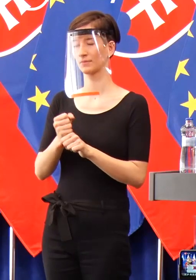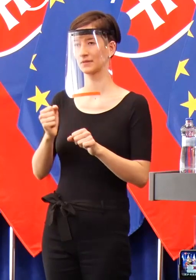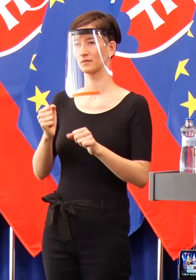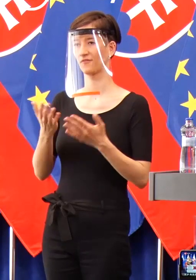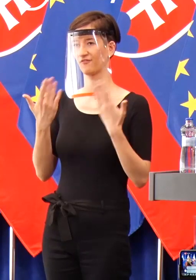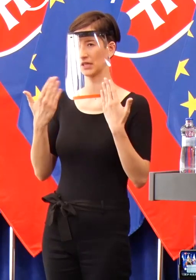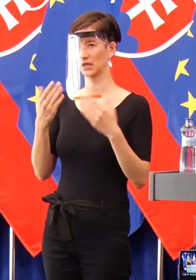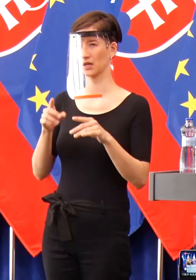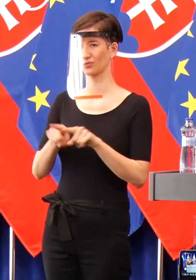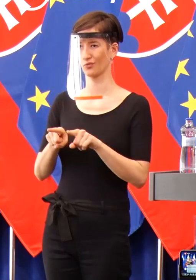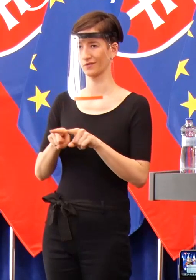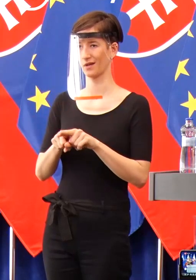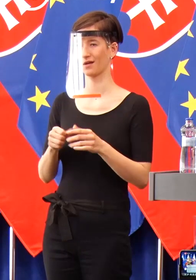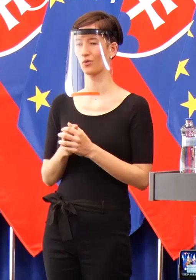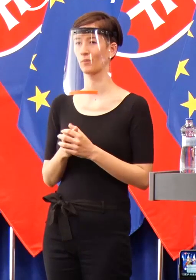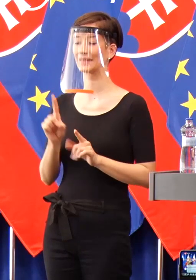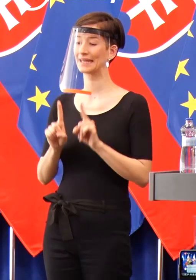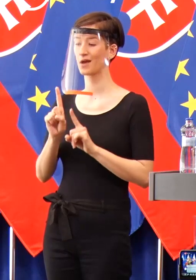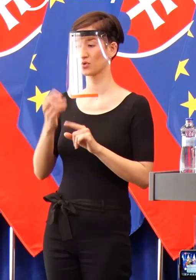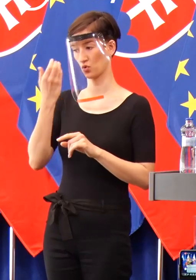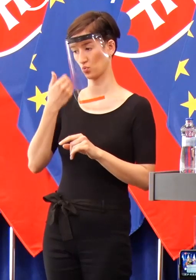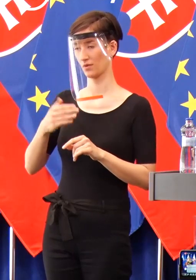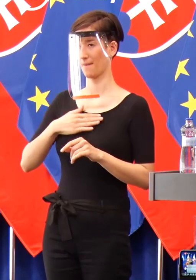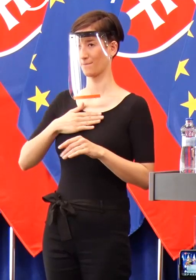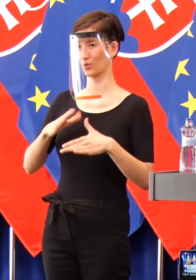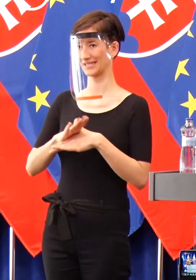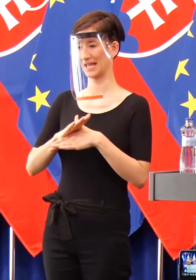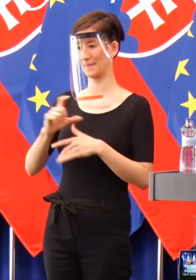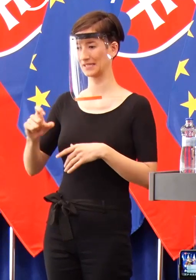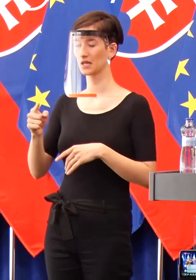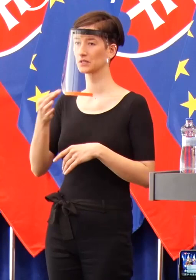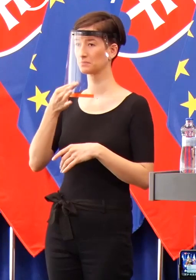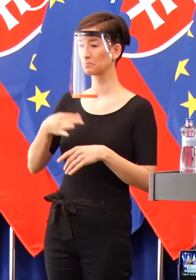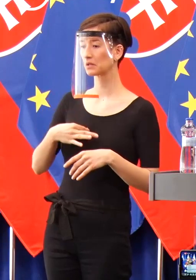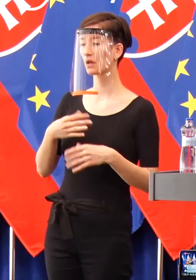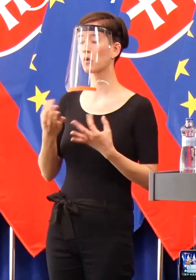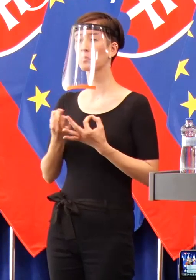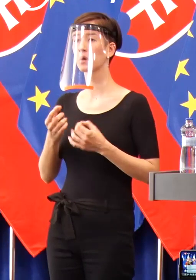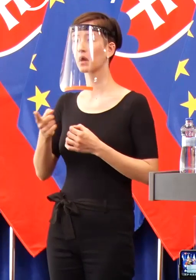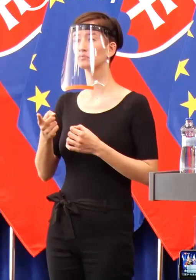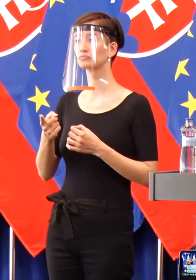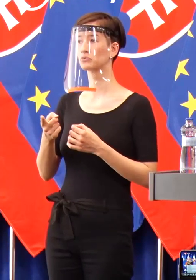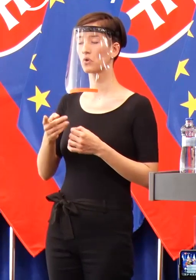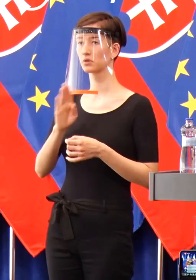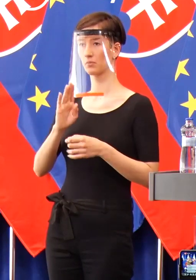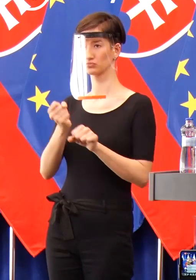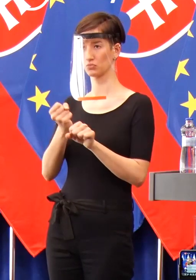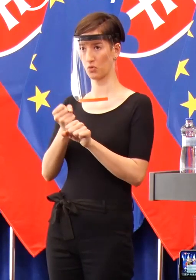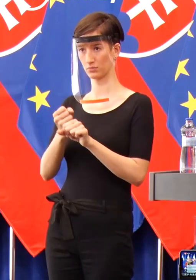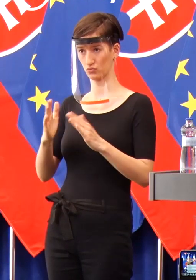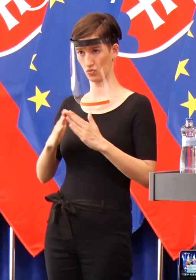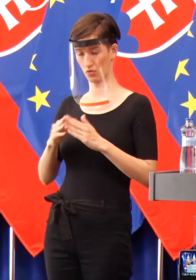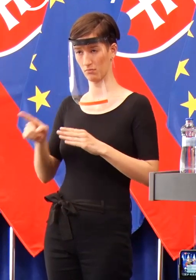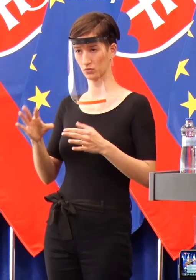home office na úrade verejného zdravotníctva. To preto, aby sme túto situáciu zvládli. Bohužiaľ, som musel